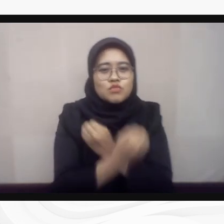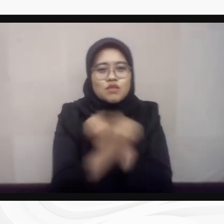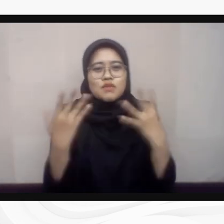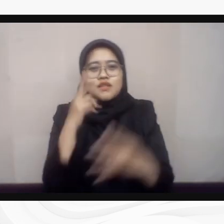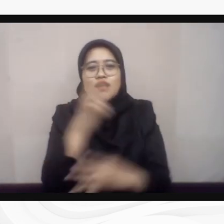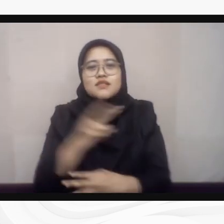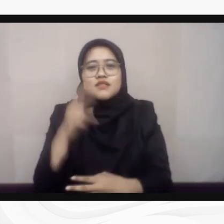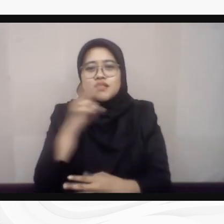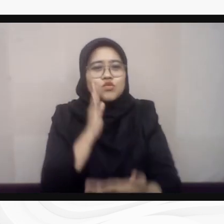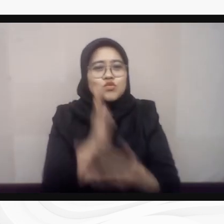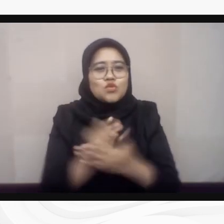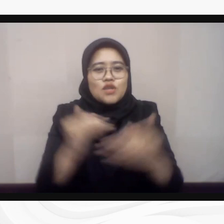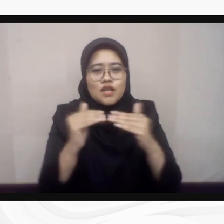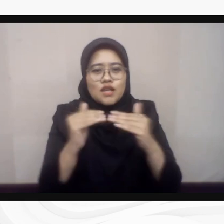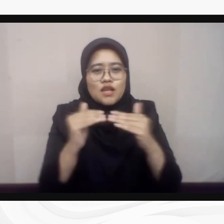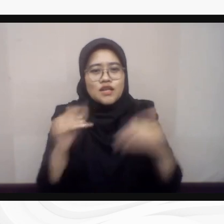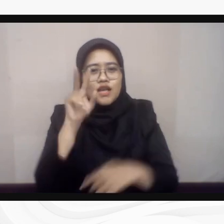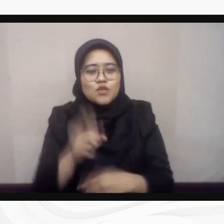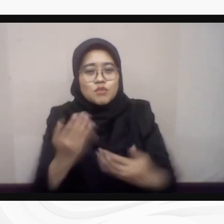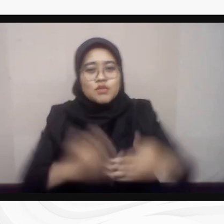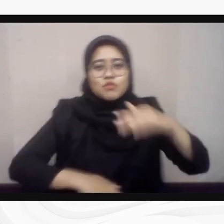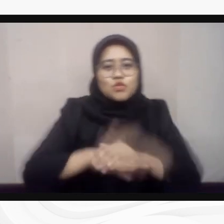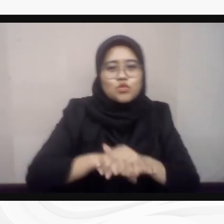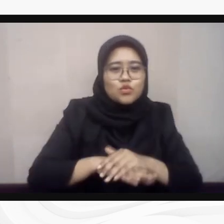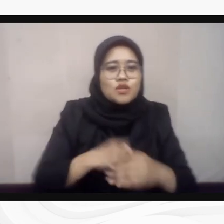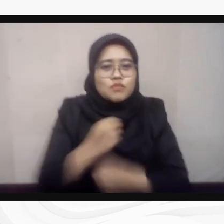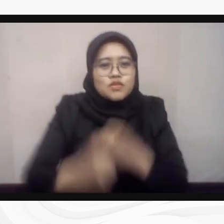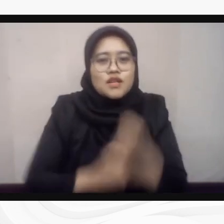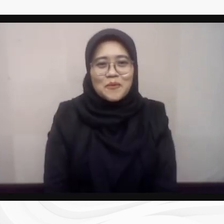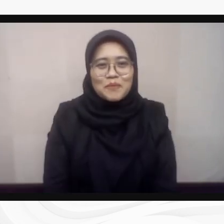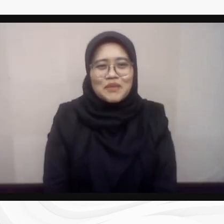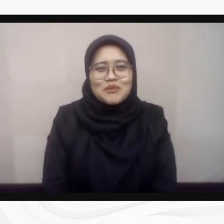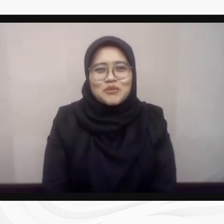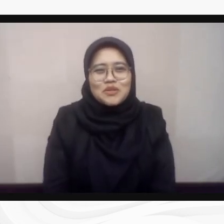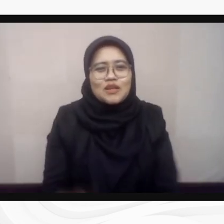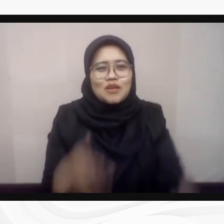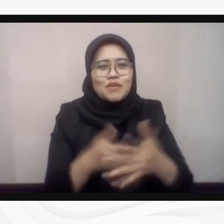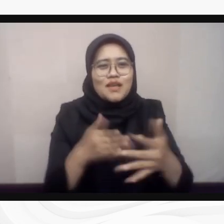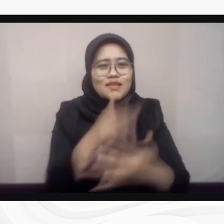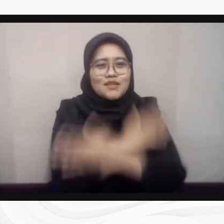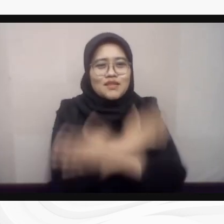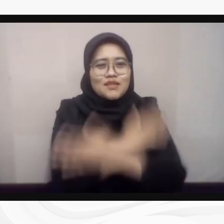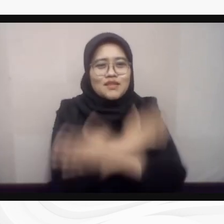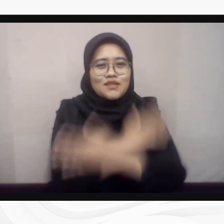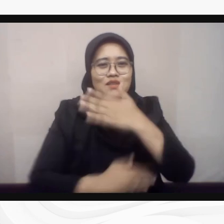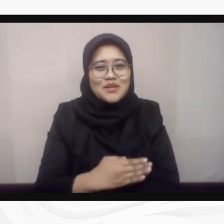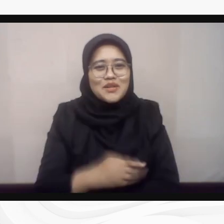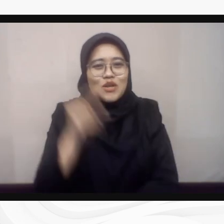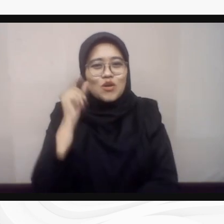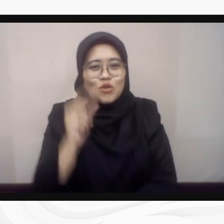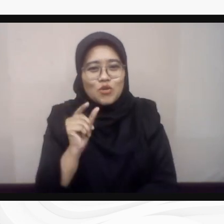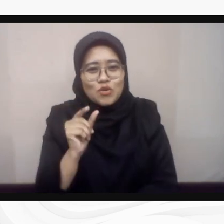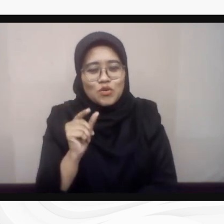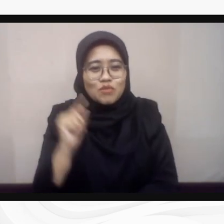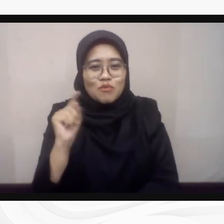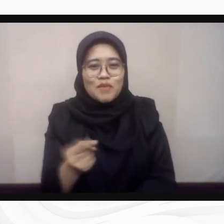harus dipenuhi dalam penyenggaraan pilkada 27 November. Hambatan defable untuk menggunakan hak haranya